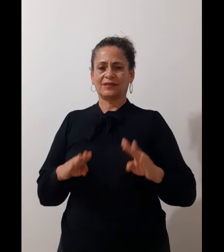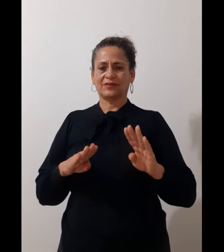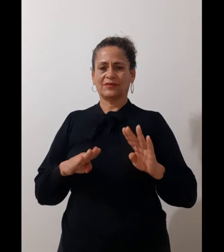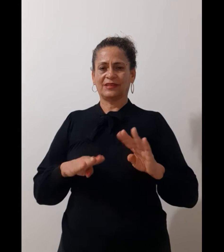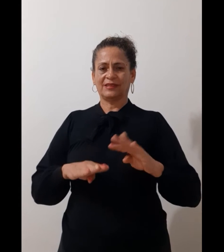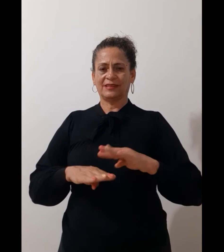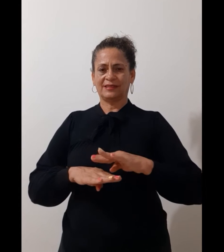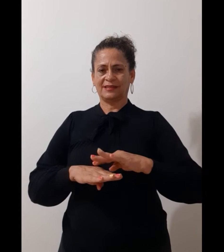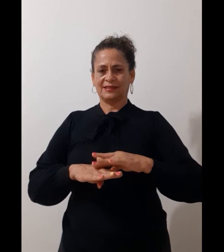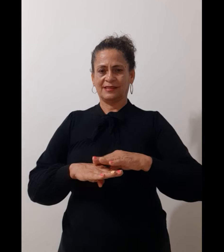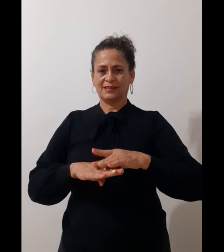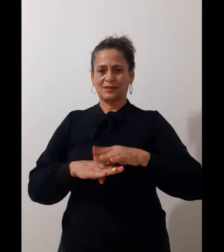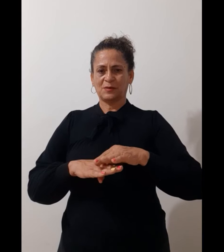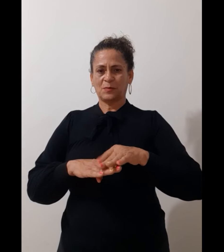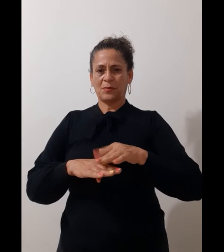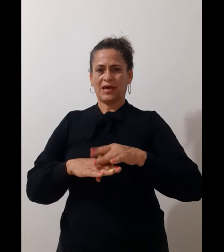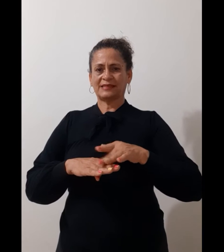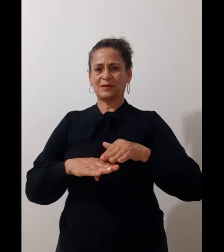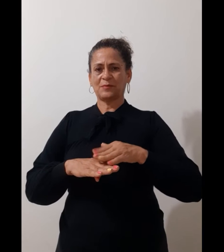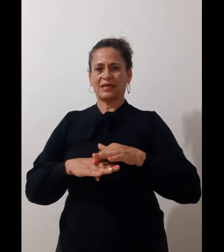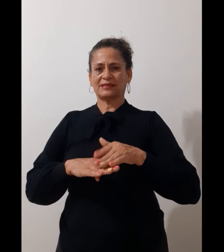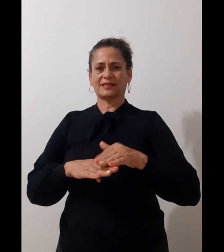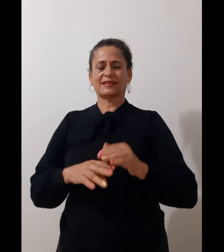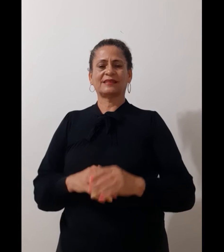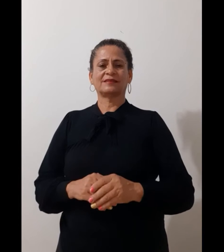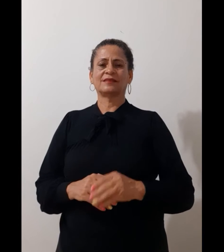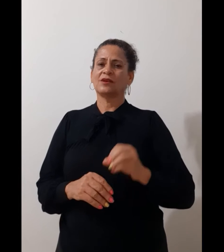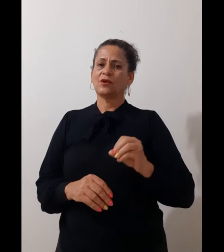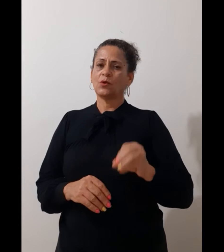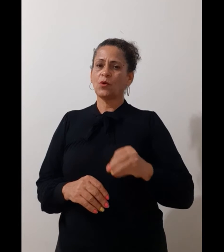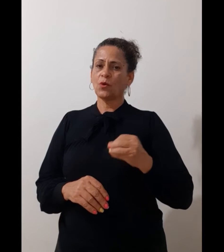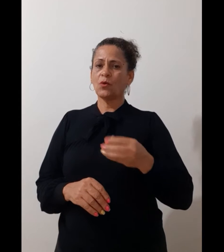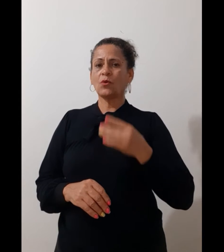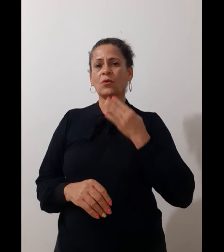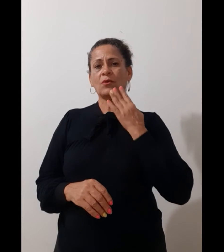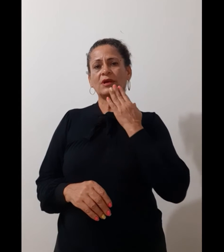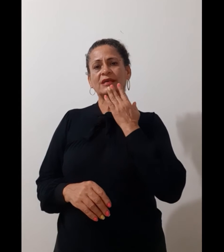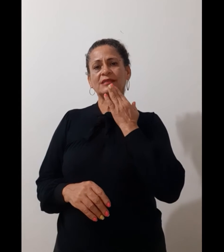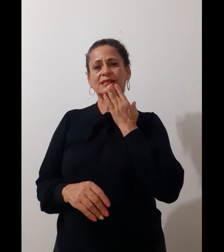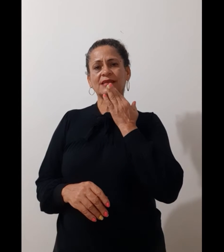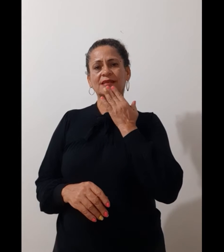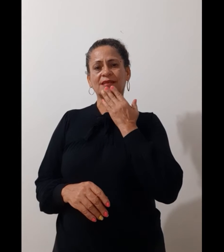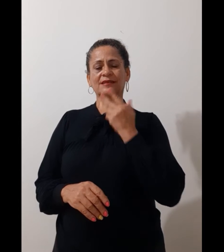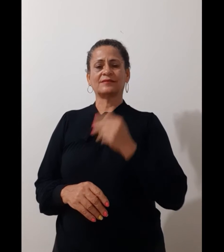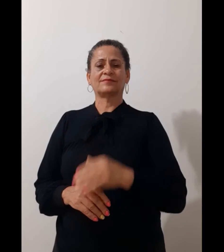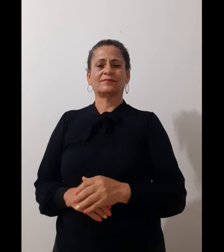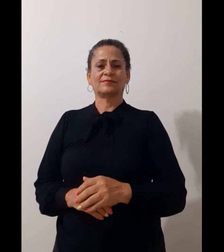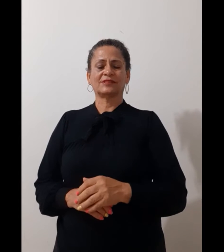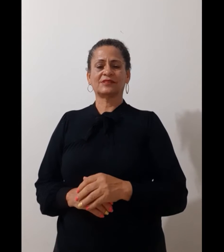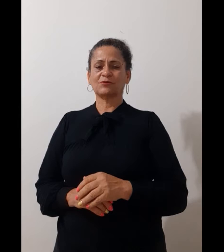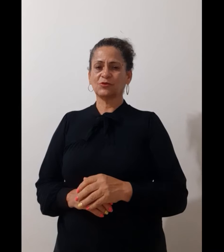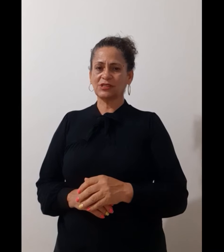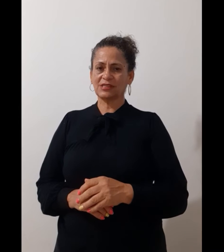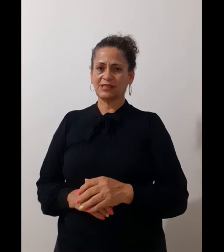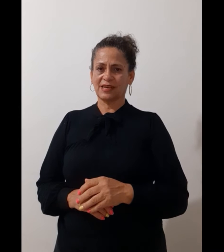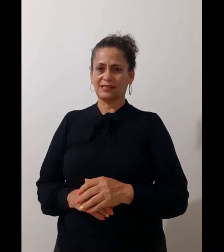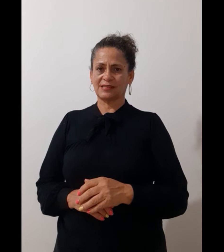Olhe. Matemática. Ou esse aqui. São dois sinais.